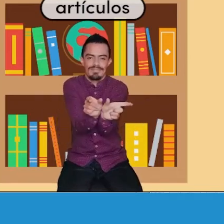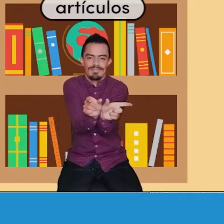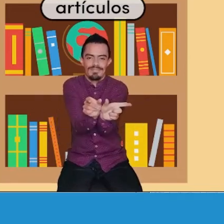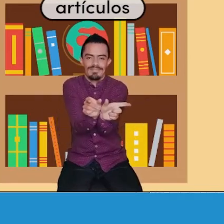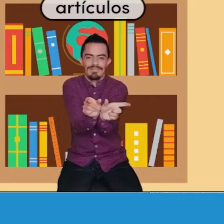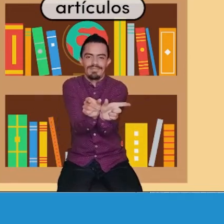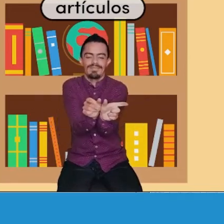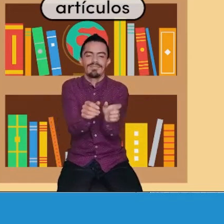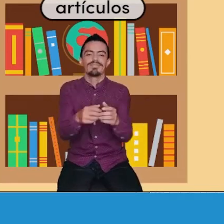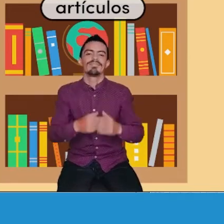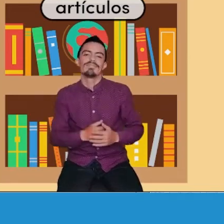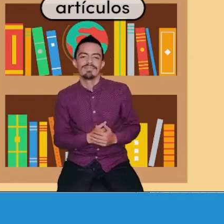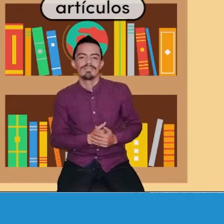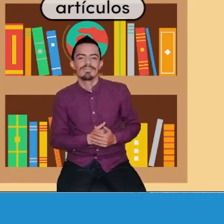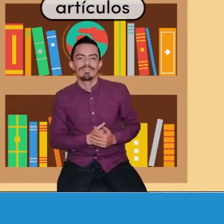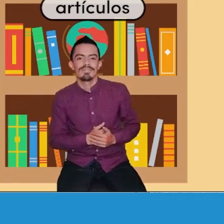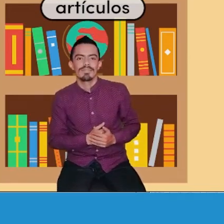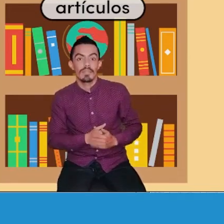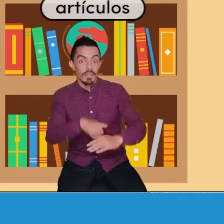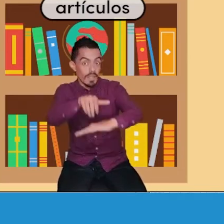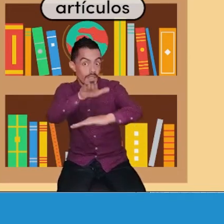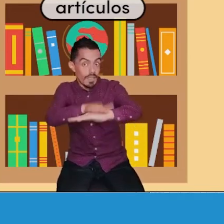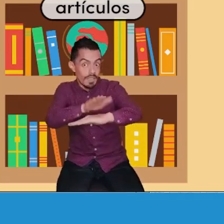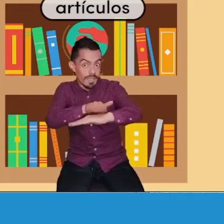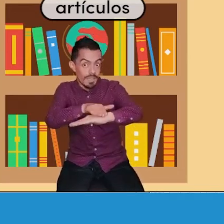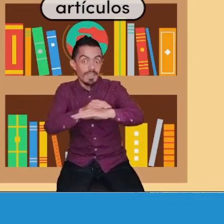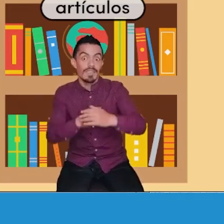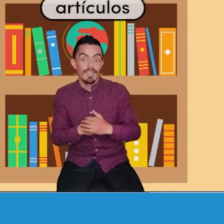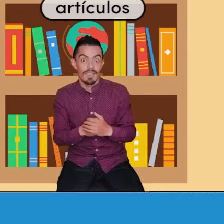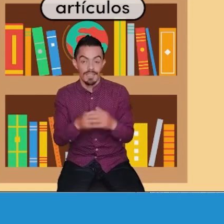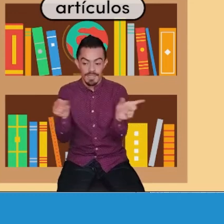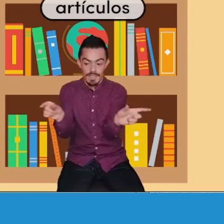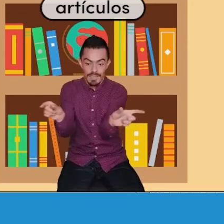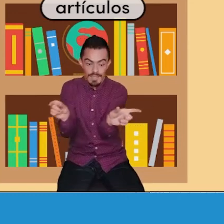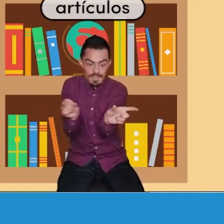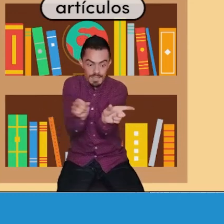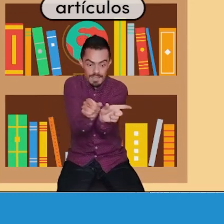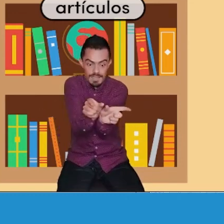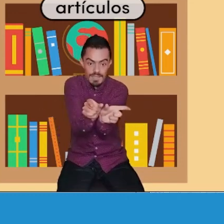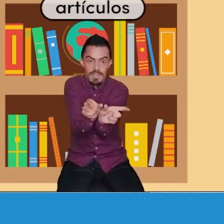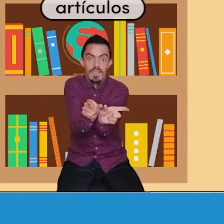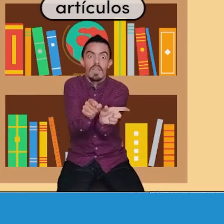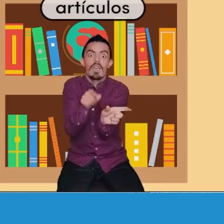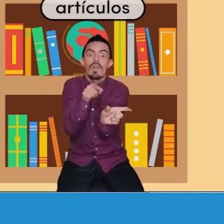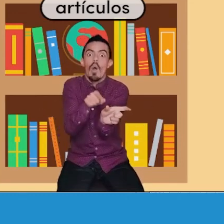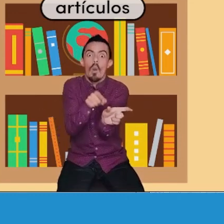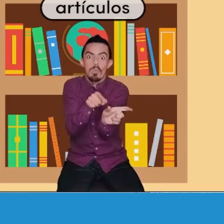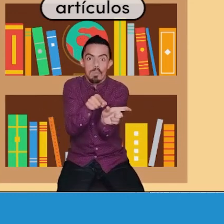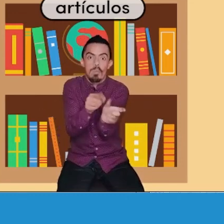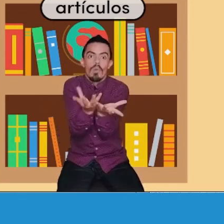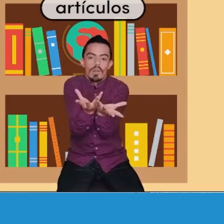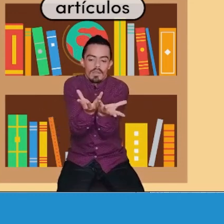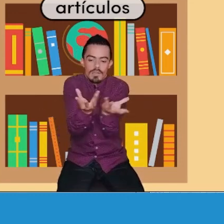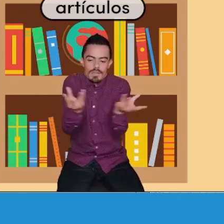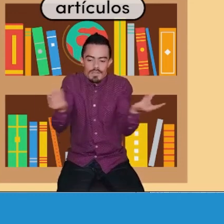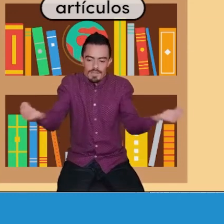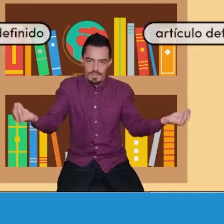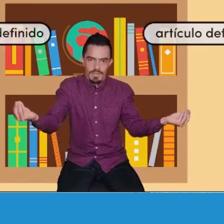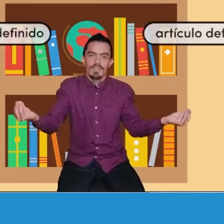Bueno, para la palabra de artículos vamos a asignar esta seña. Ahora bien, cuando señamos